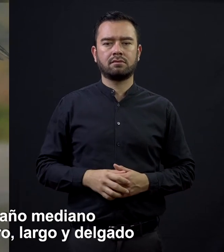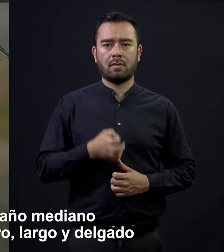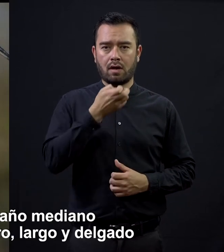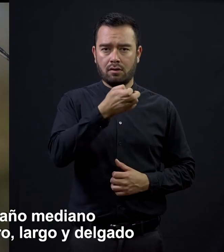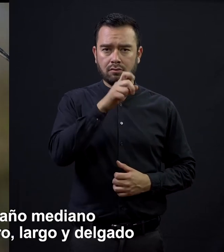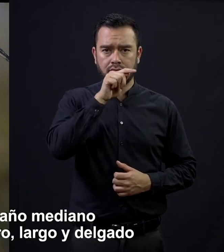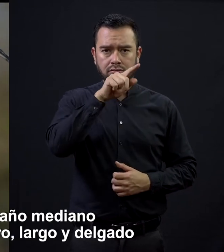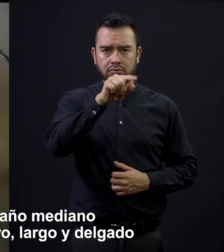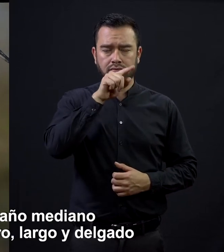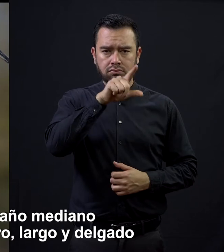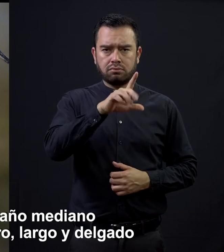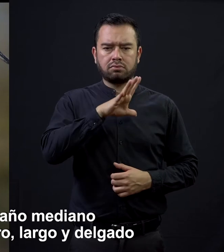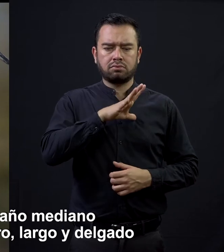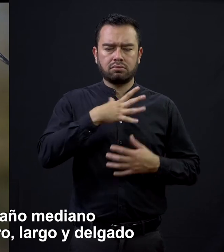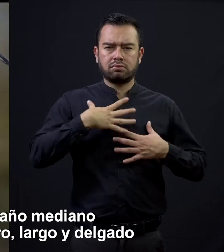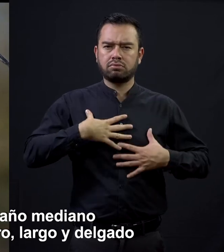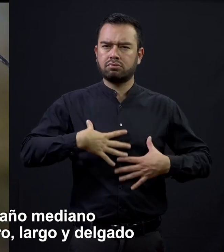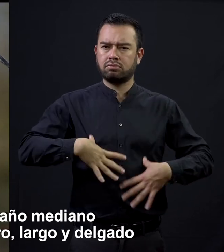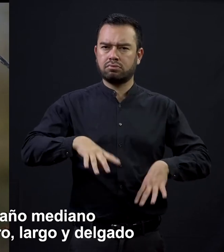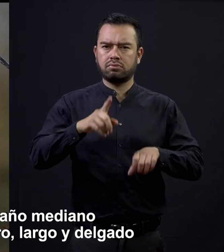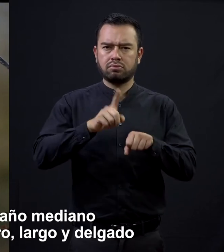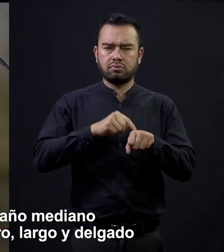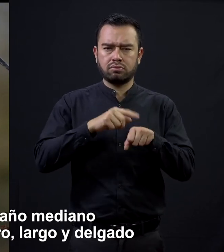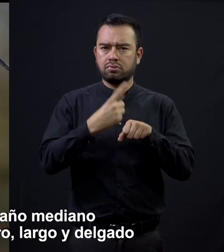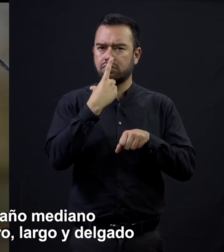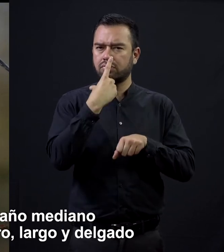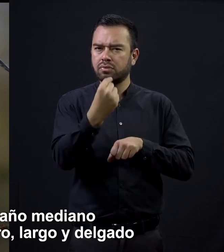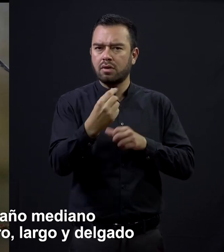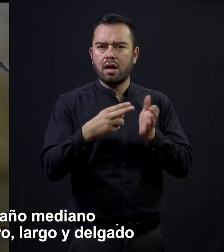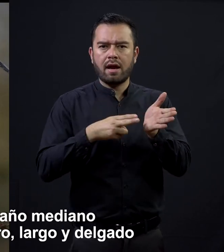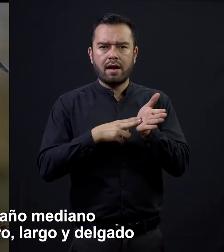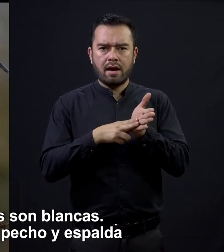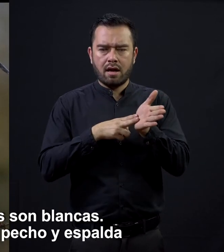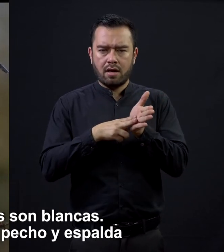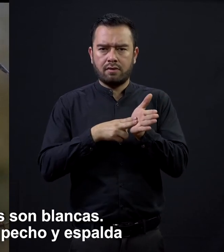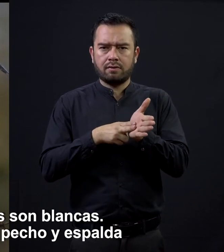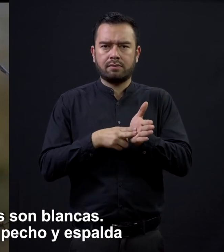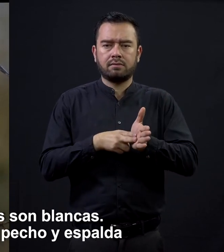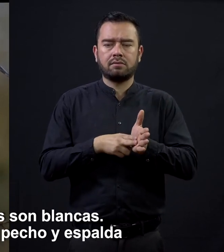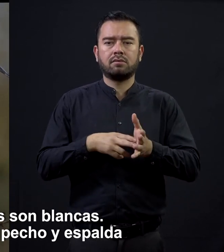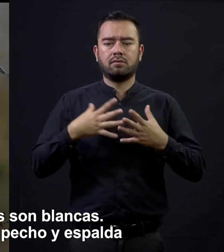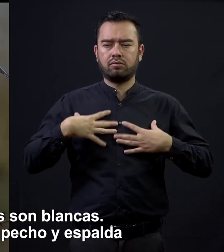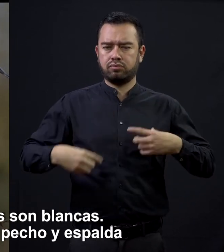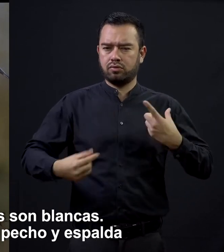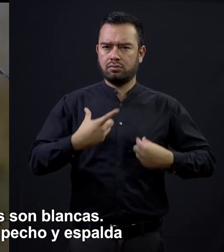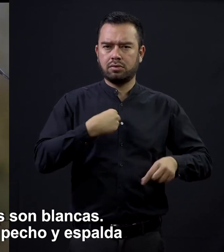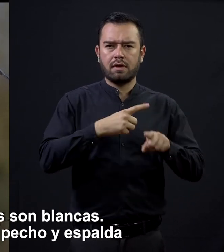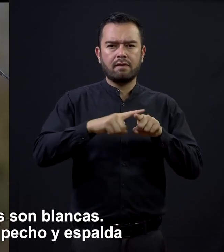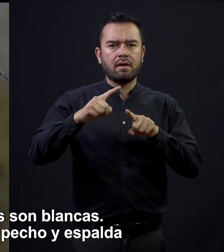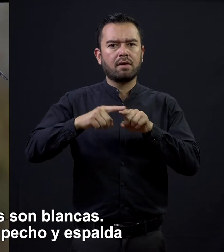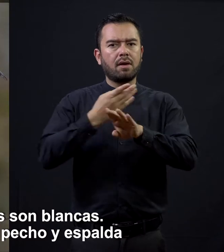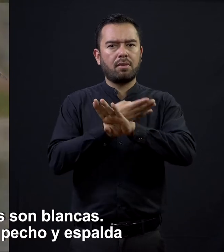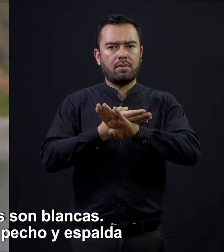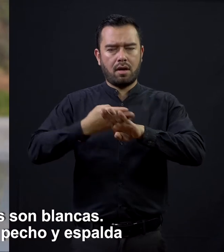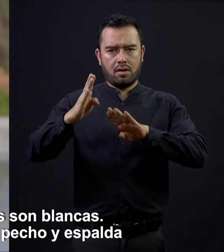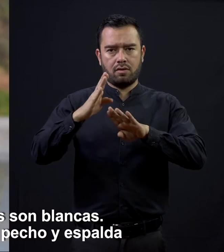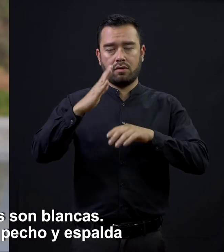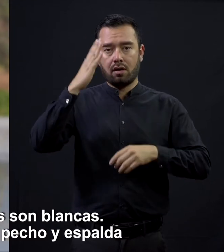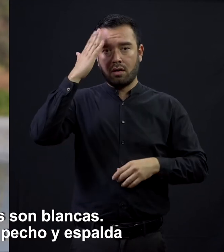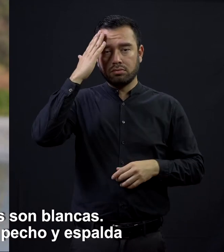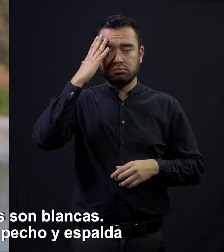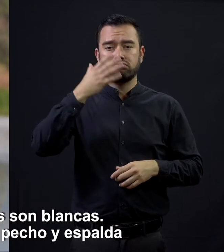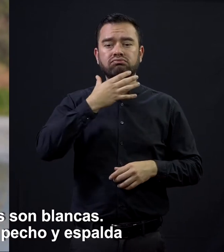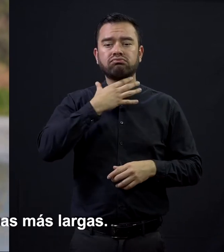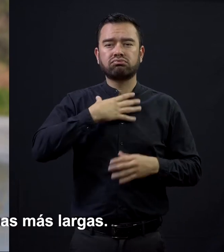Es de tamaño mediano, su pico es negro, largo y delgado. Sus plumas son blancas. En la cabeza,